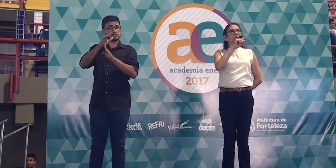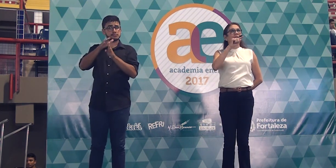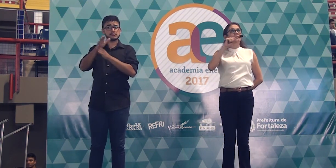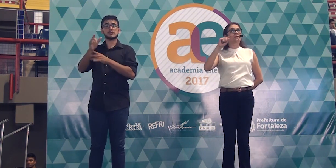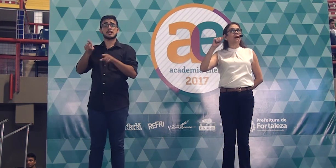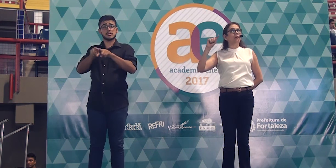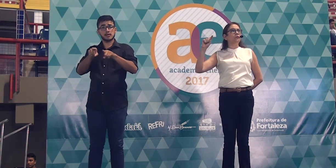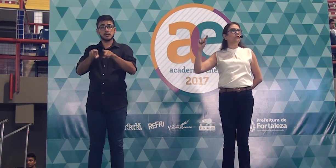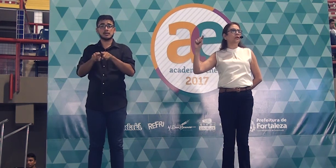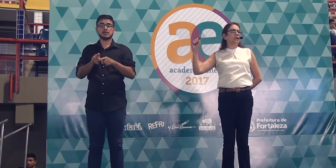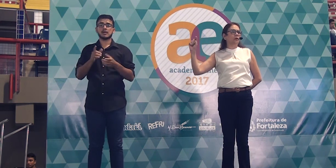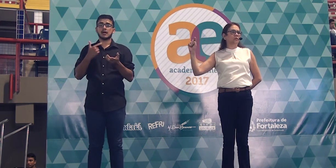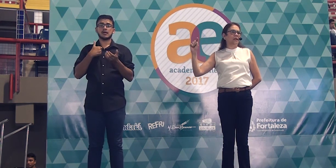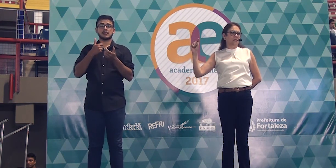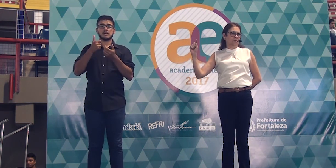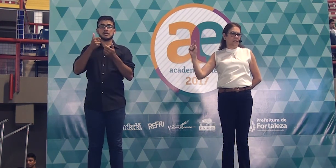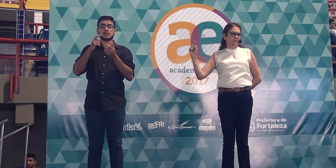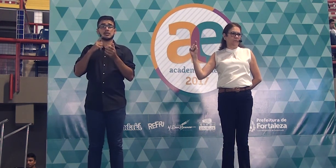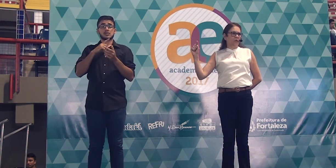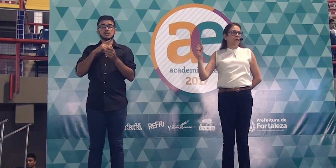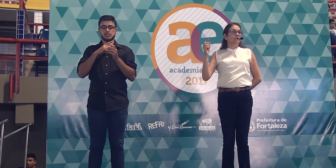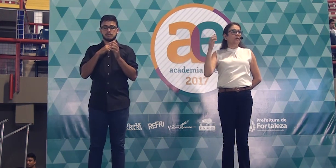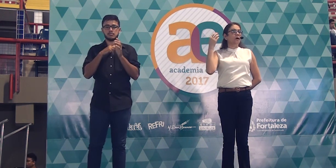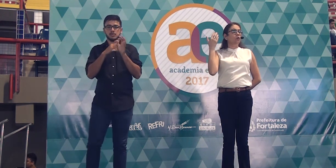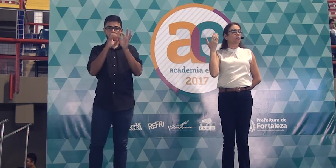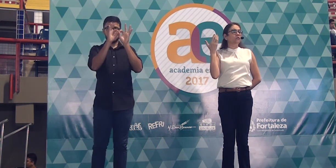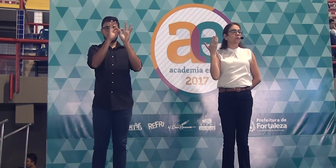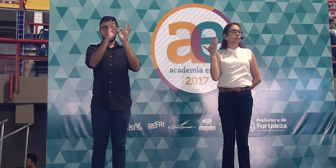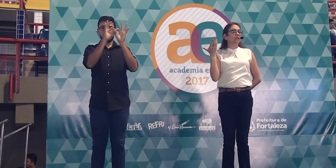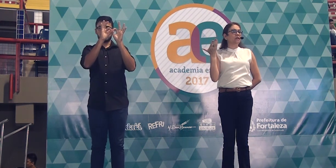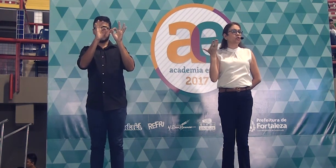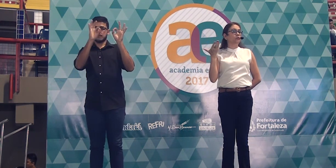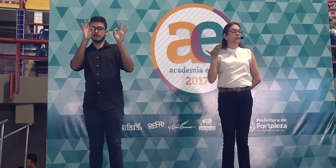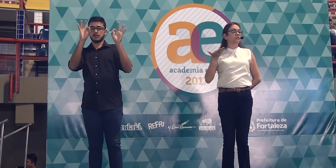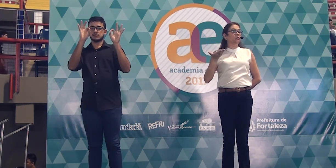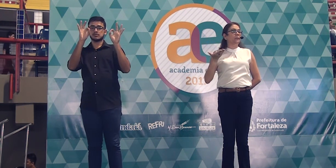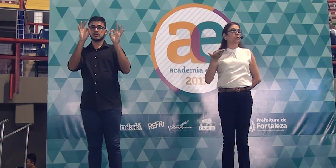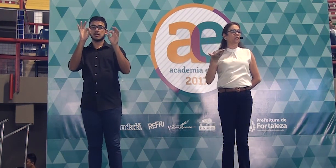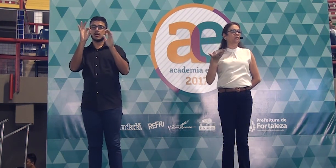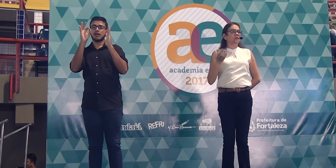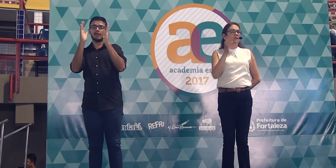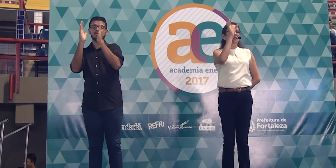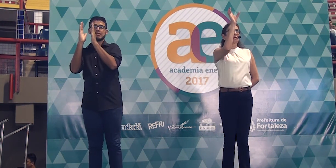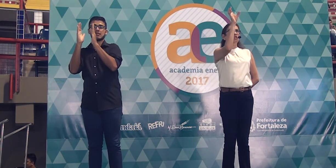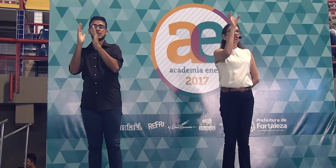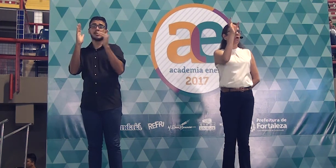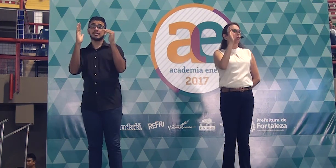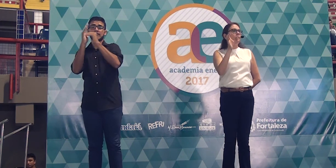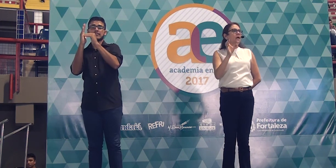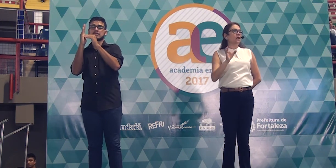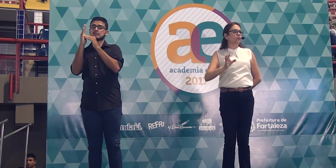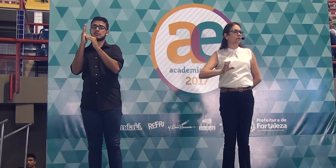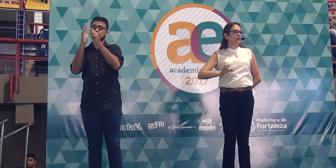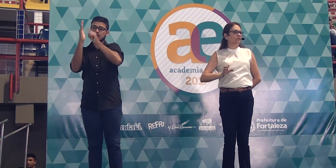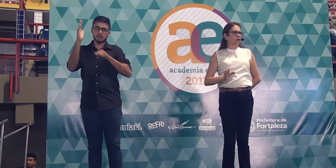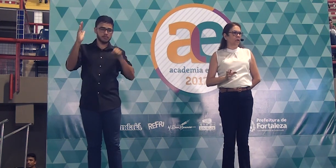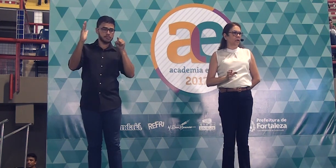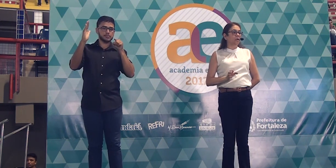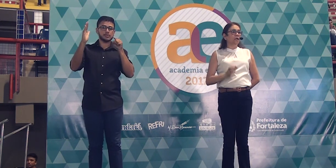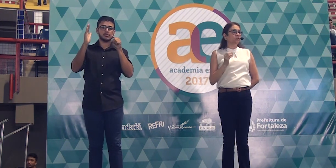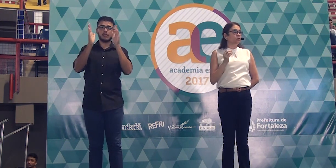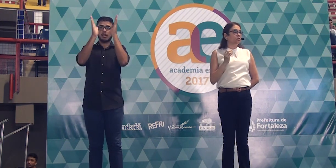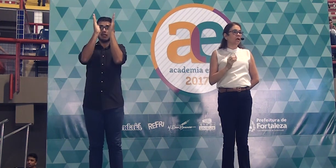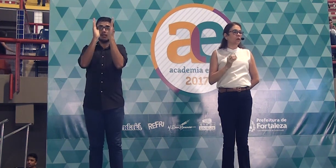estão indo até o final da linha. Fica como se o texto fosse uma poesia, só no meio da